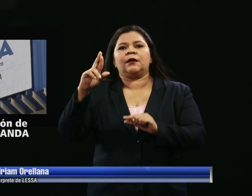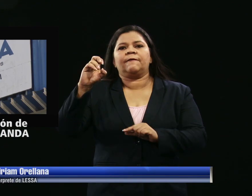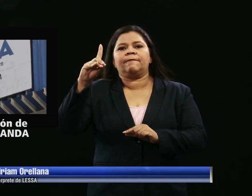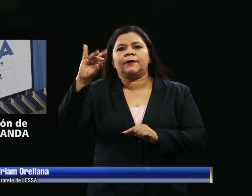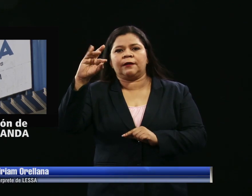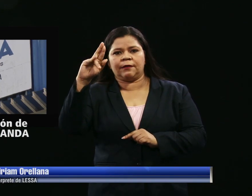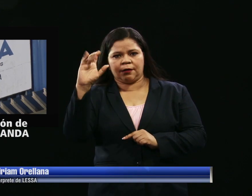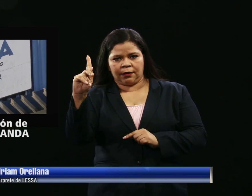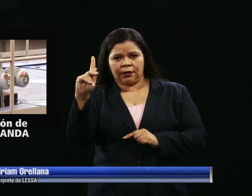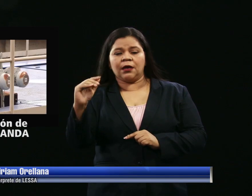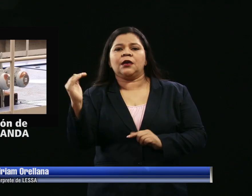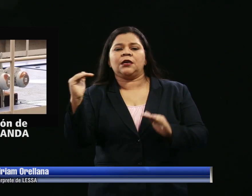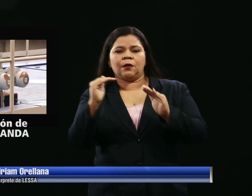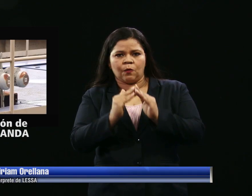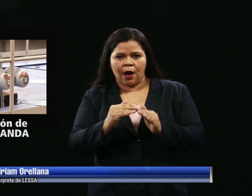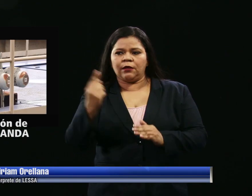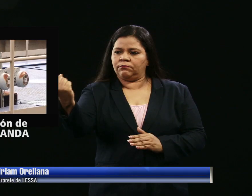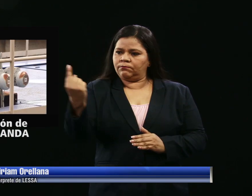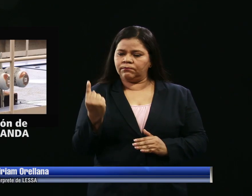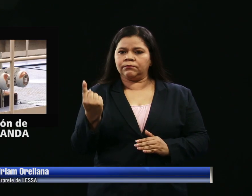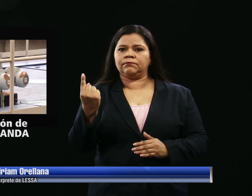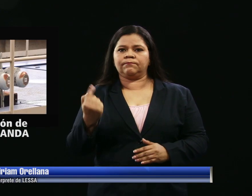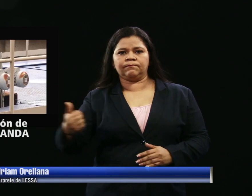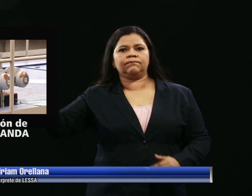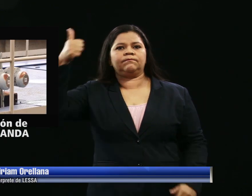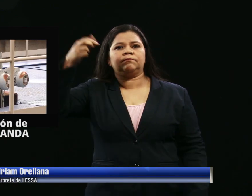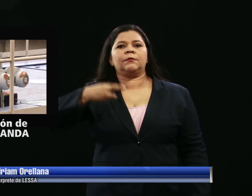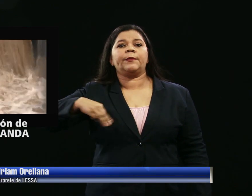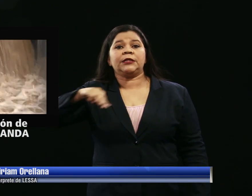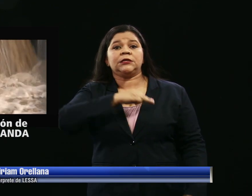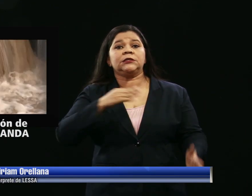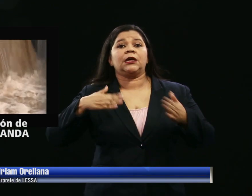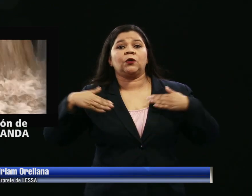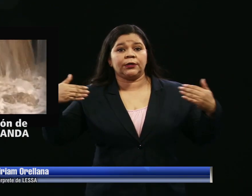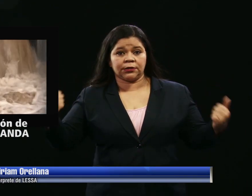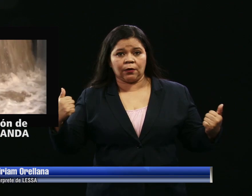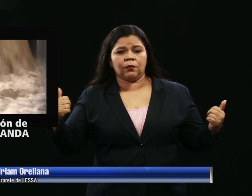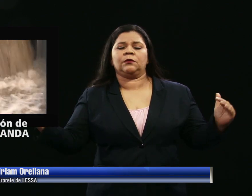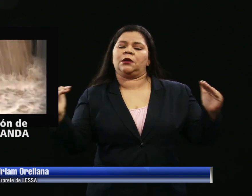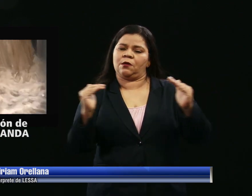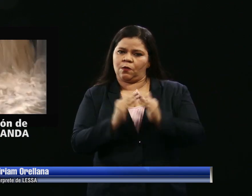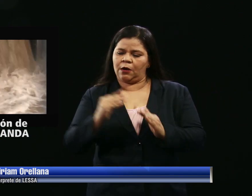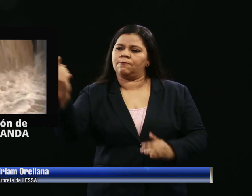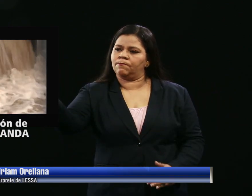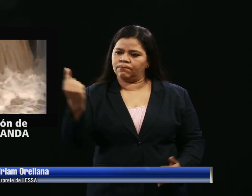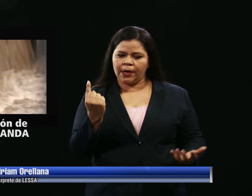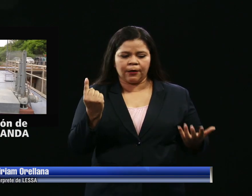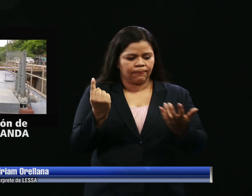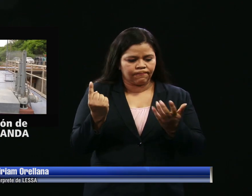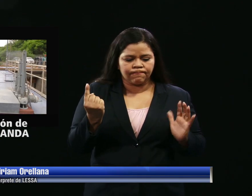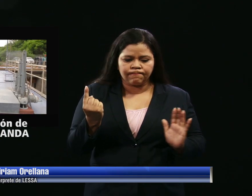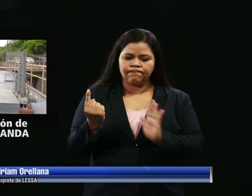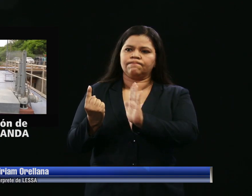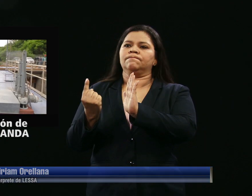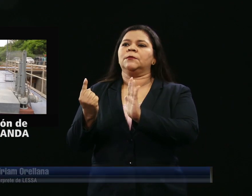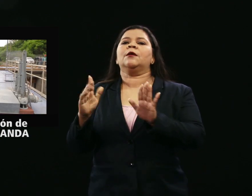como a la titular del Ministerio de Salud, Ana Orellana Bendec. La interpelación tiene como objeto que la